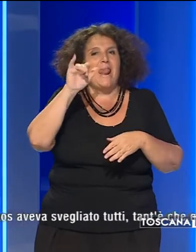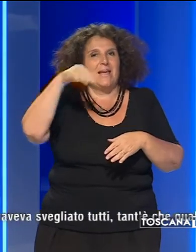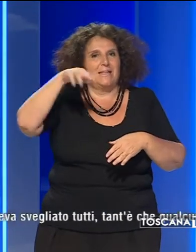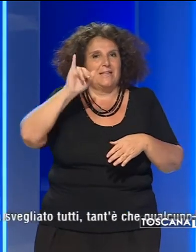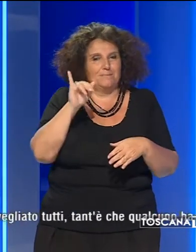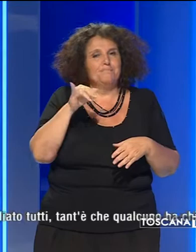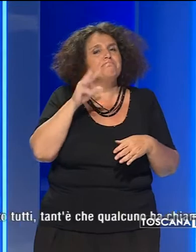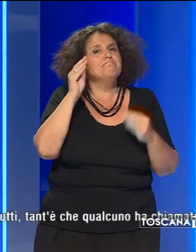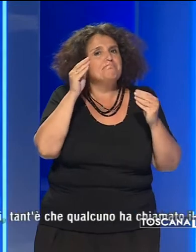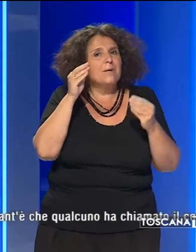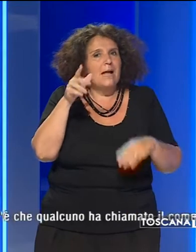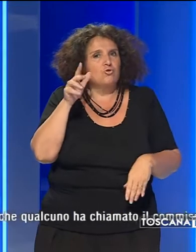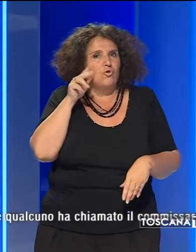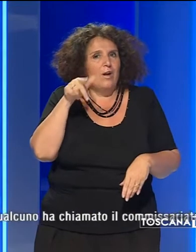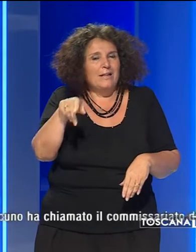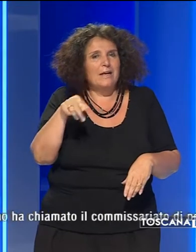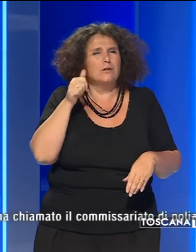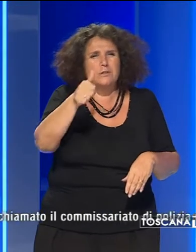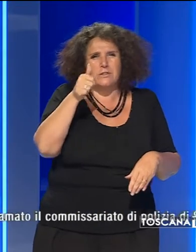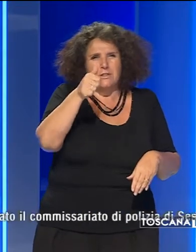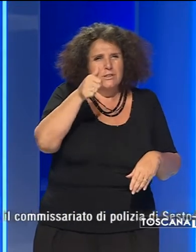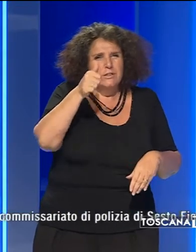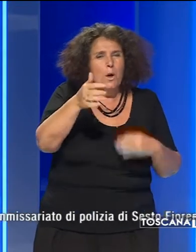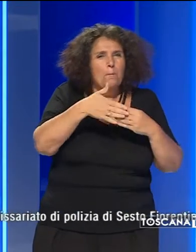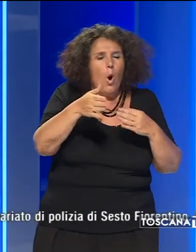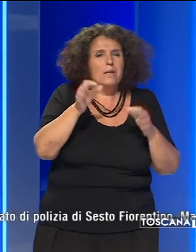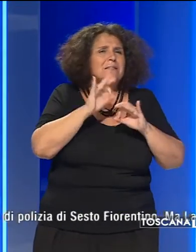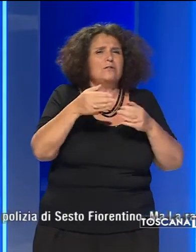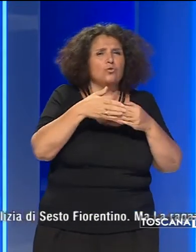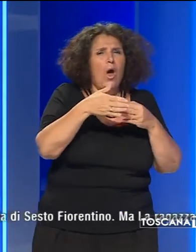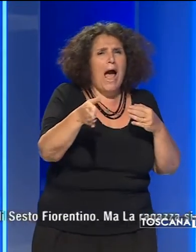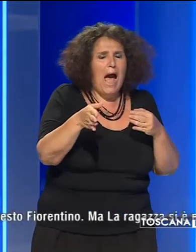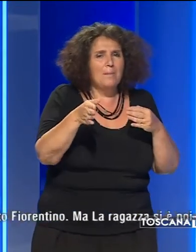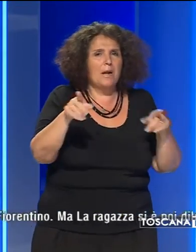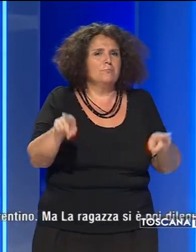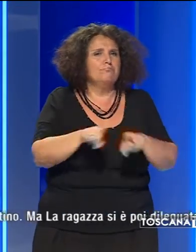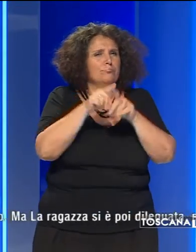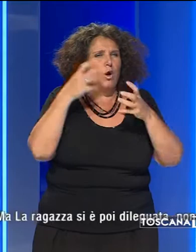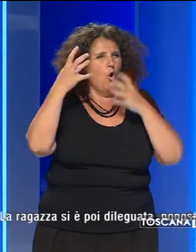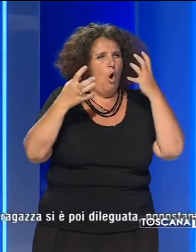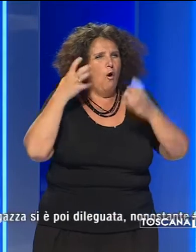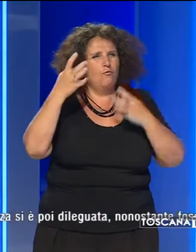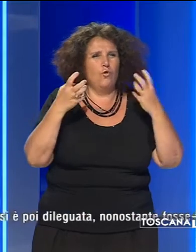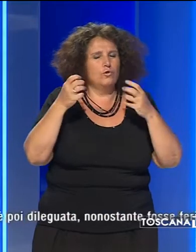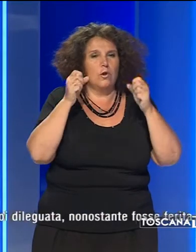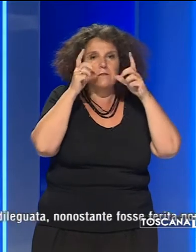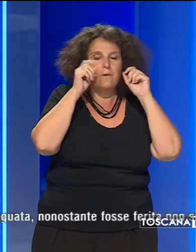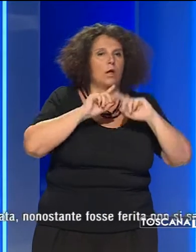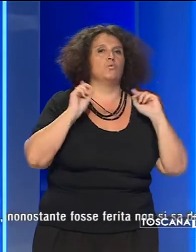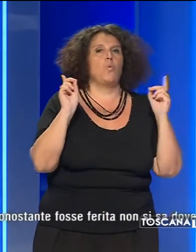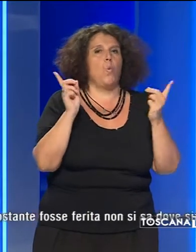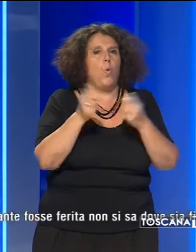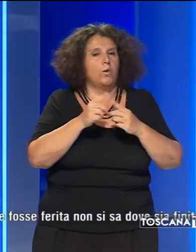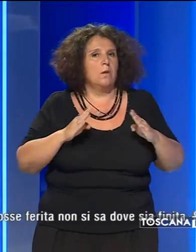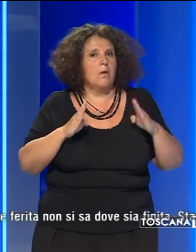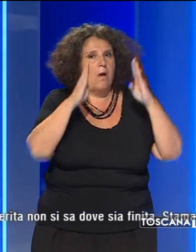La ragazza ha suonato con insistenza alla porta nessuno l'è aperto. Nel frattempo il caos aveva svegliato tutti tant